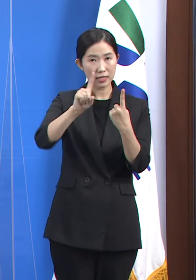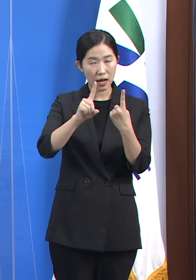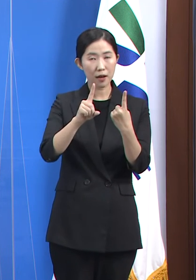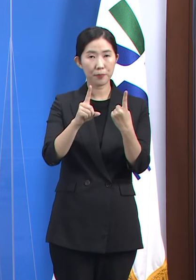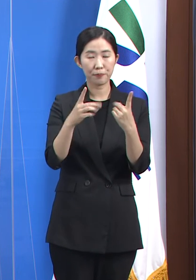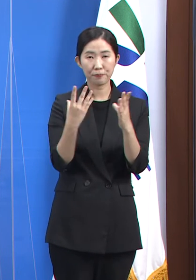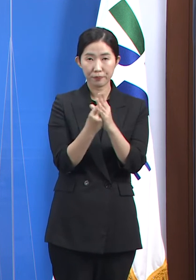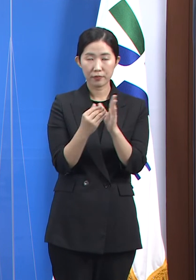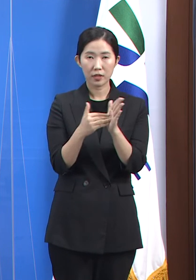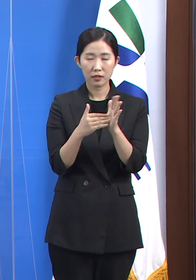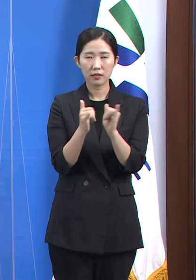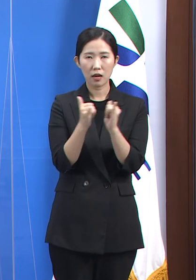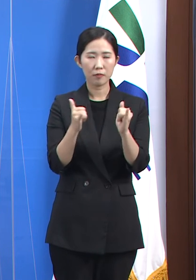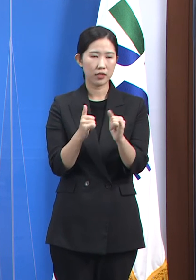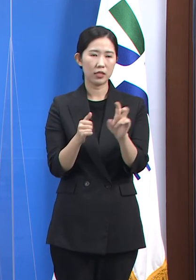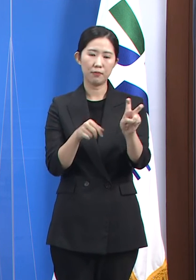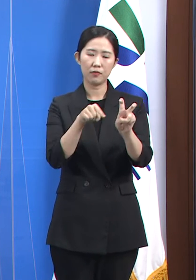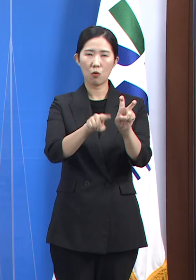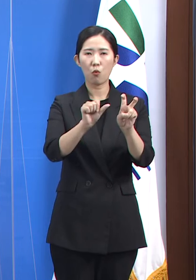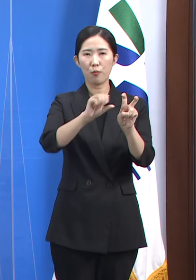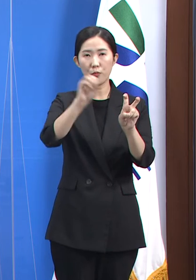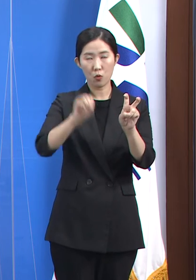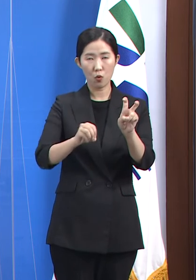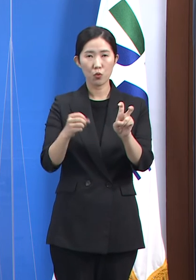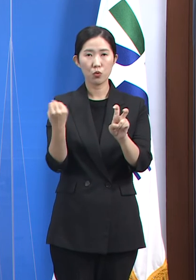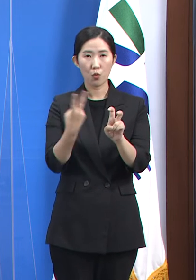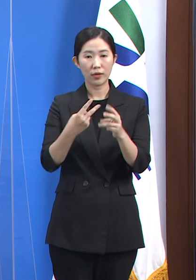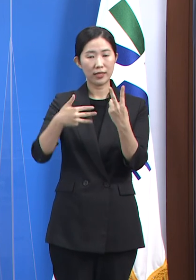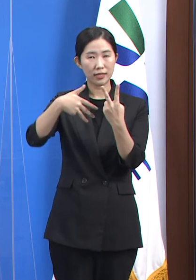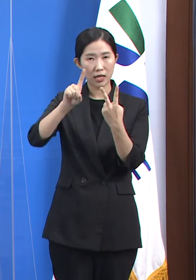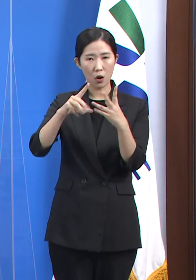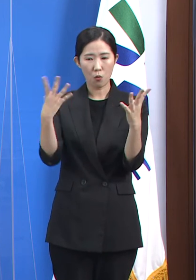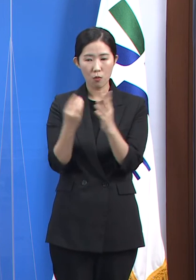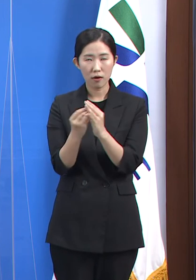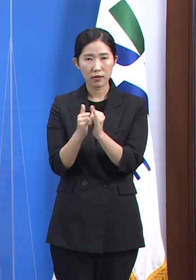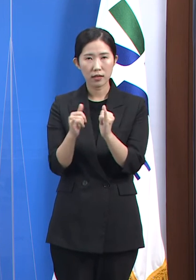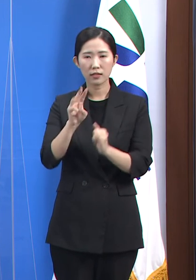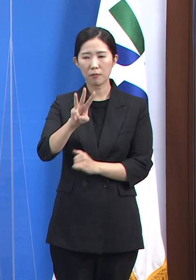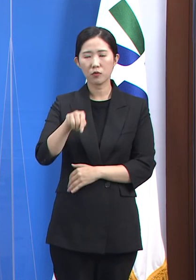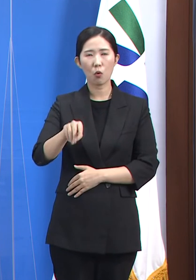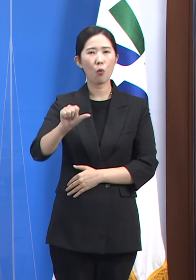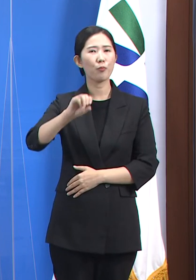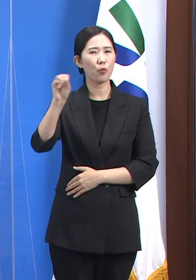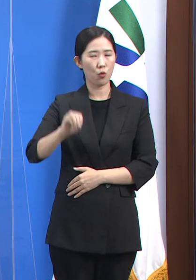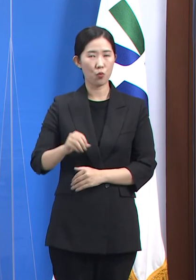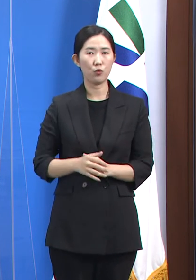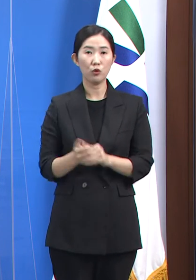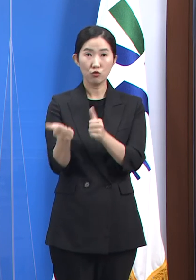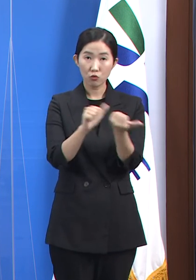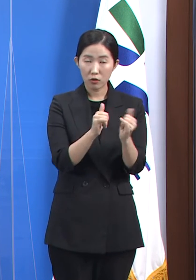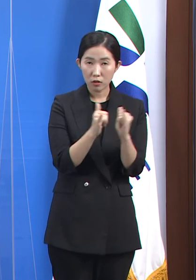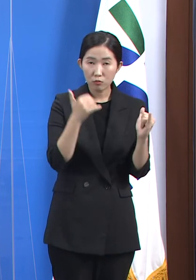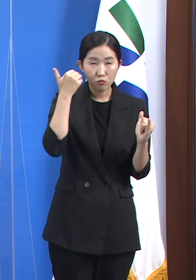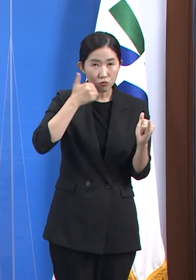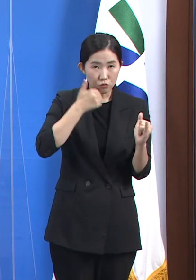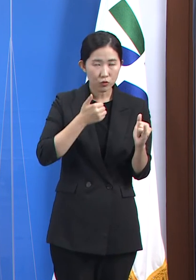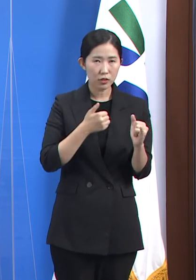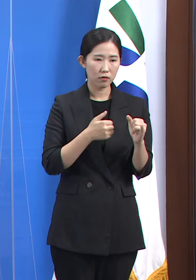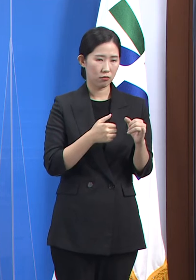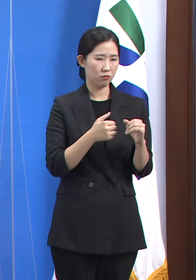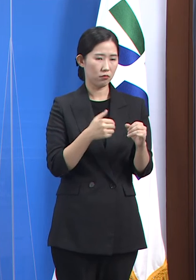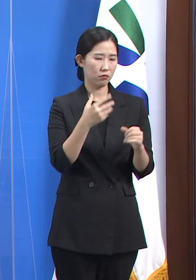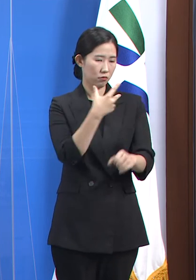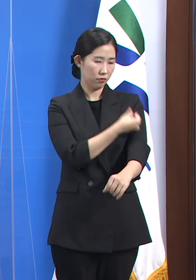접종자는 2.5%, 접종 완료자는 3.2%로 나타났습니다. 사망자의 경우 미접종자 66